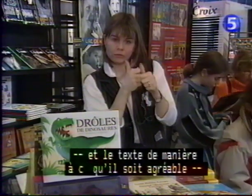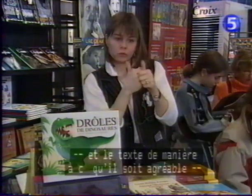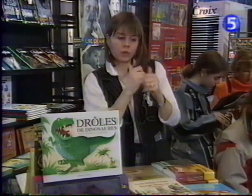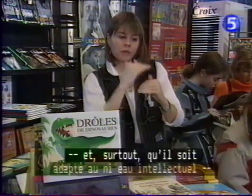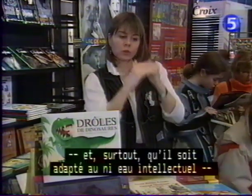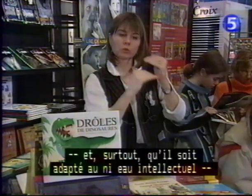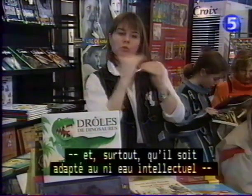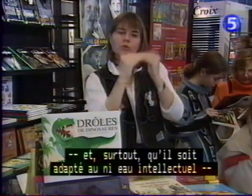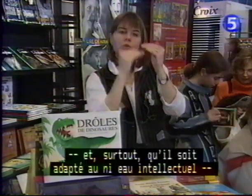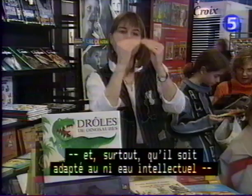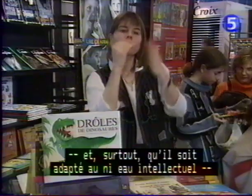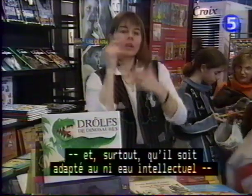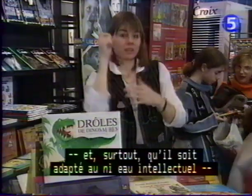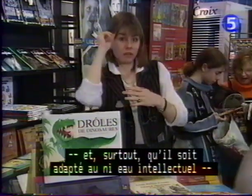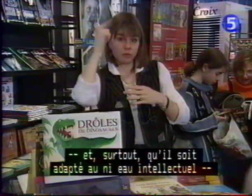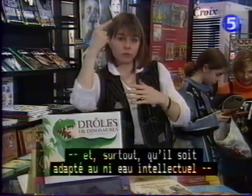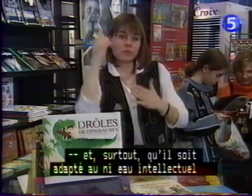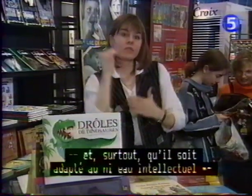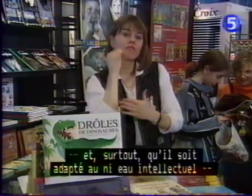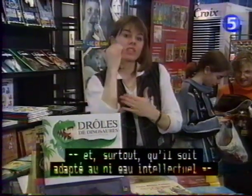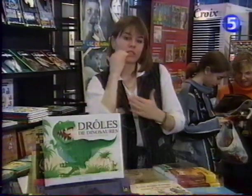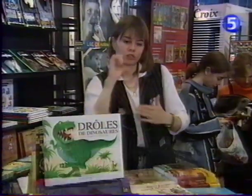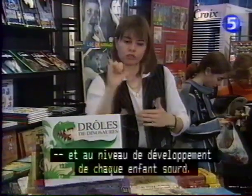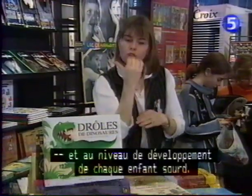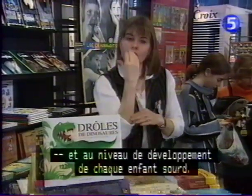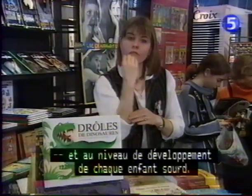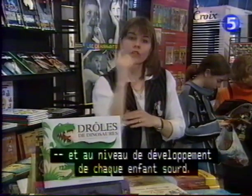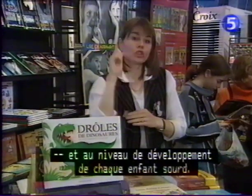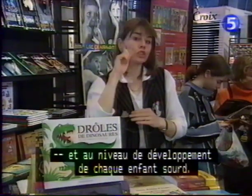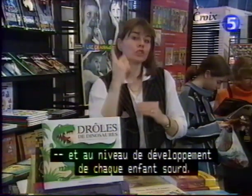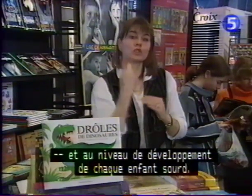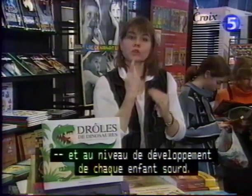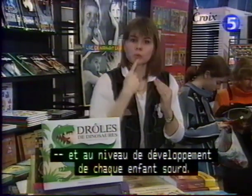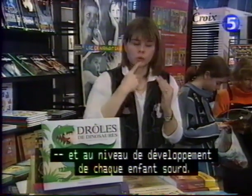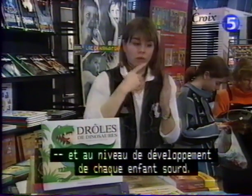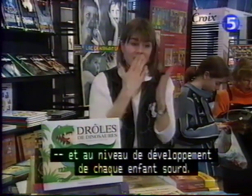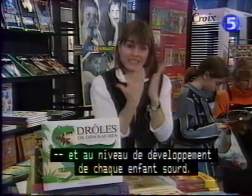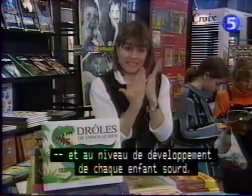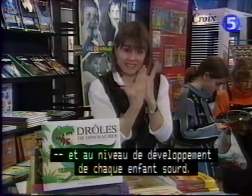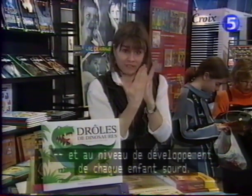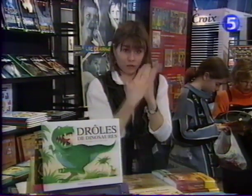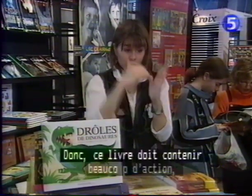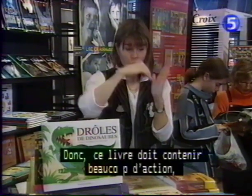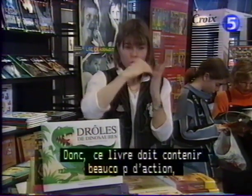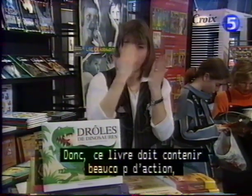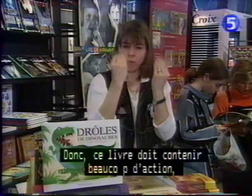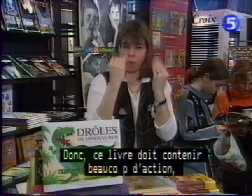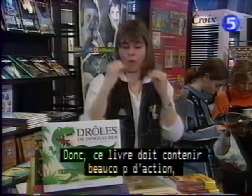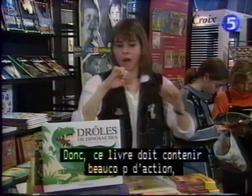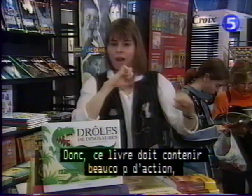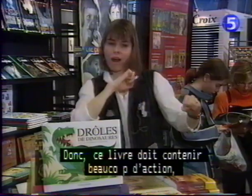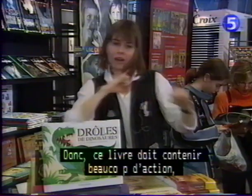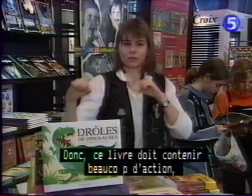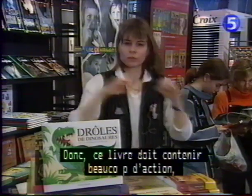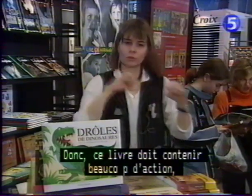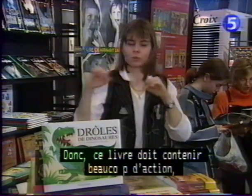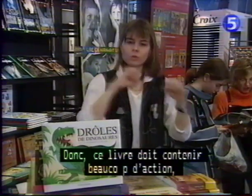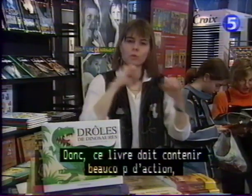surtout qu'il soit adapté au niveau intellectuel et au niveau de développement de chaque enfant sourd. Donc ce livre doit contenir beaucoup, beaucoup d'actions,